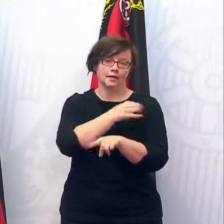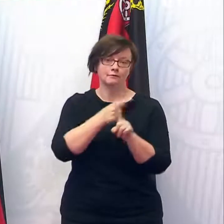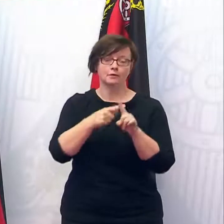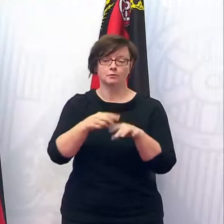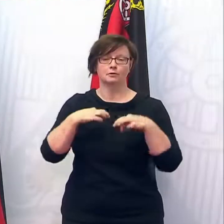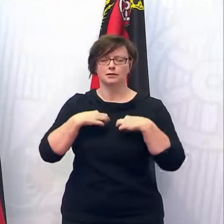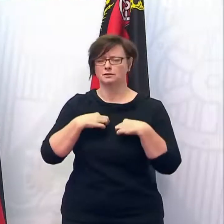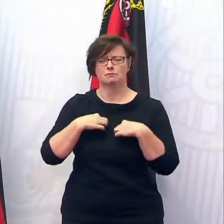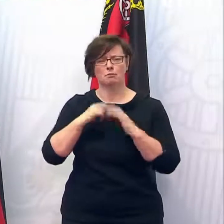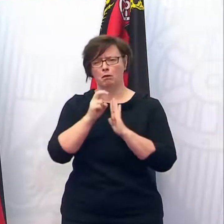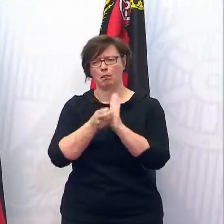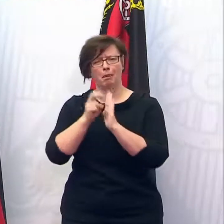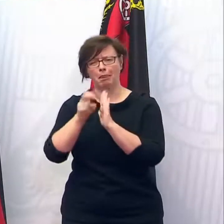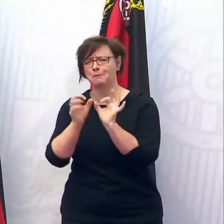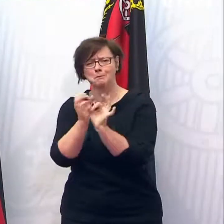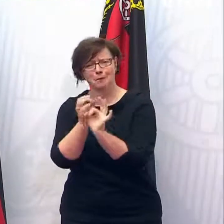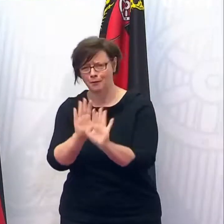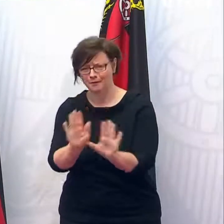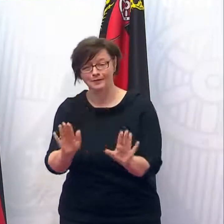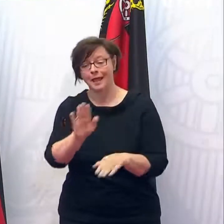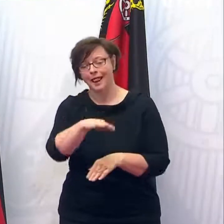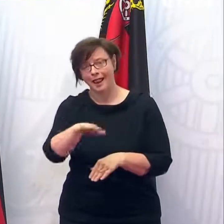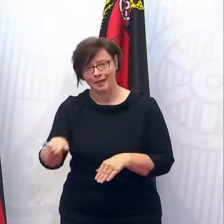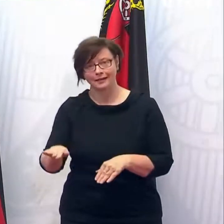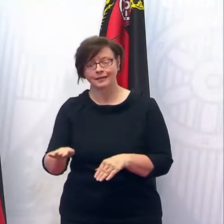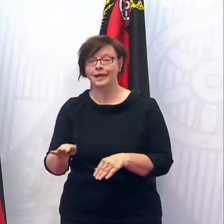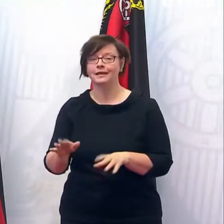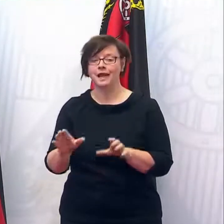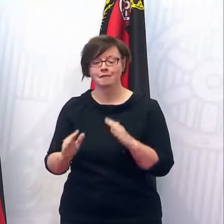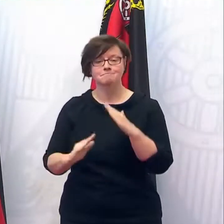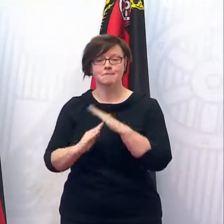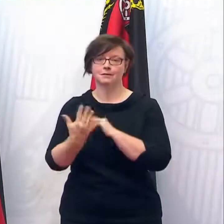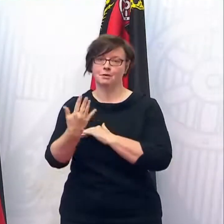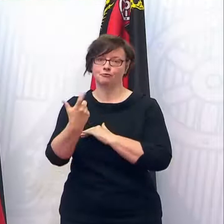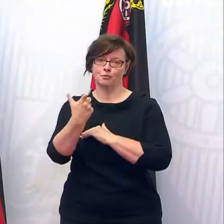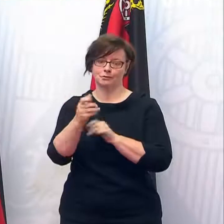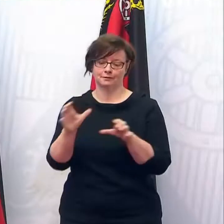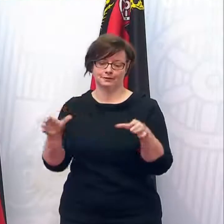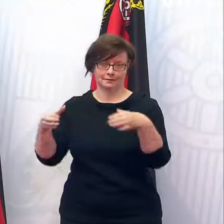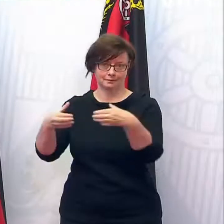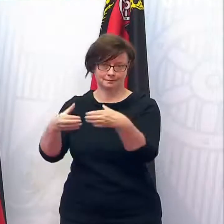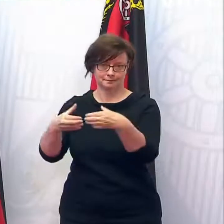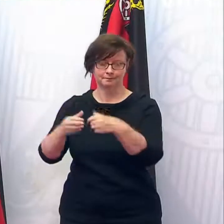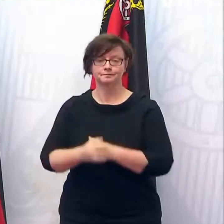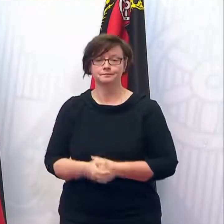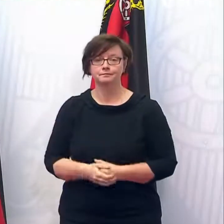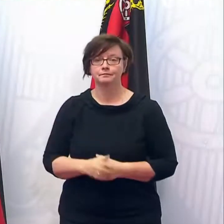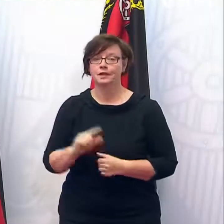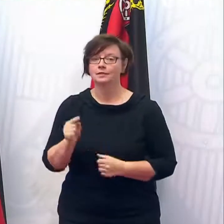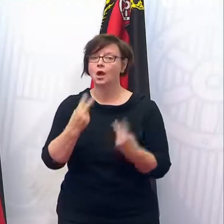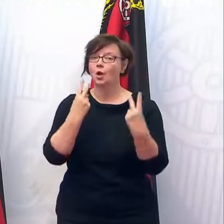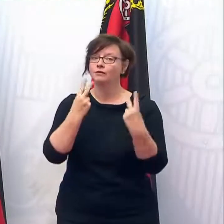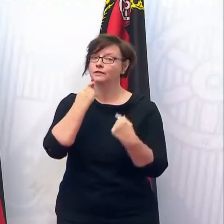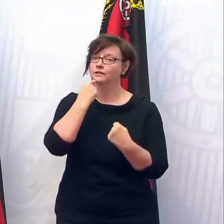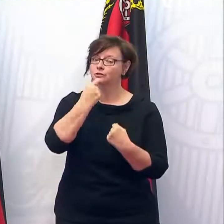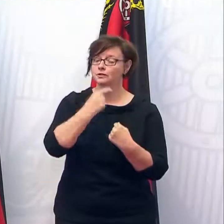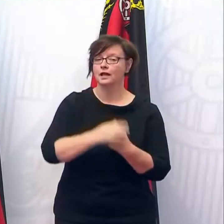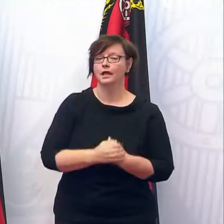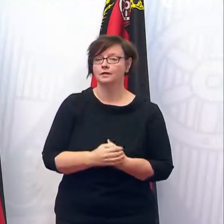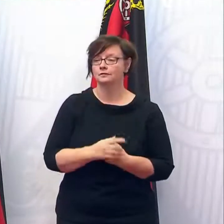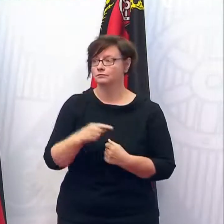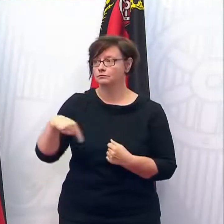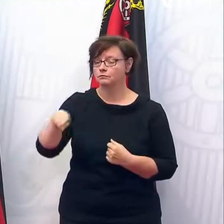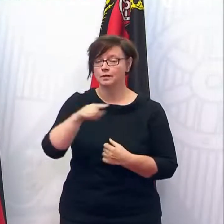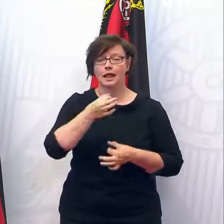und so weiter. Das muss ich immer wieder dazu sagen. Kinder draußen in Gruppen mit 25. An der Stelle ist vielleicht noch wichtig zu sagen für